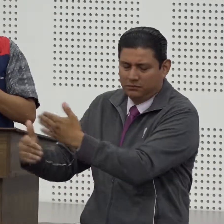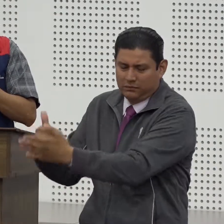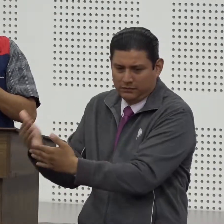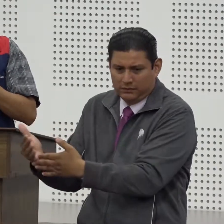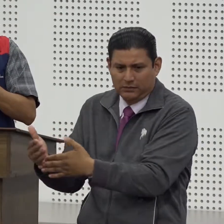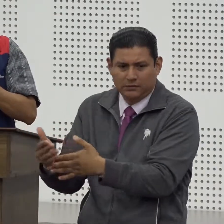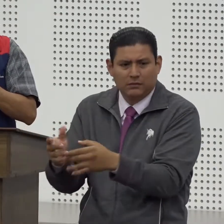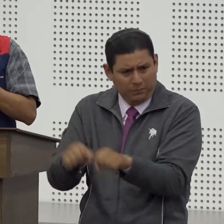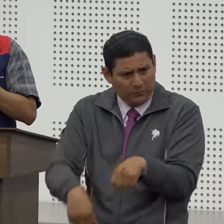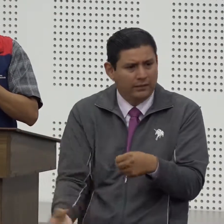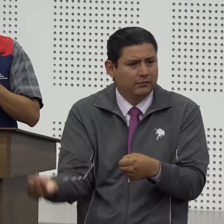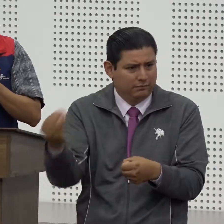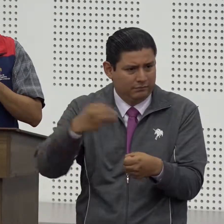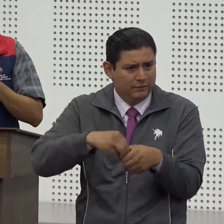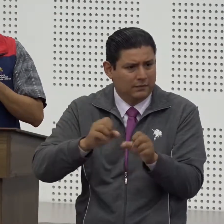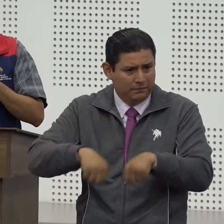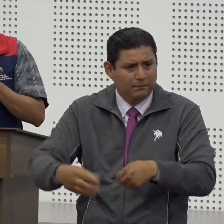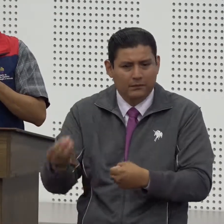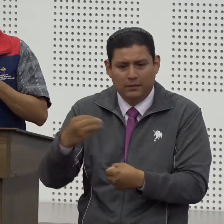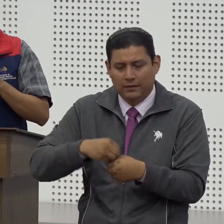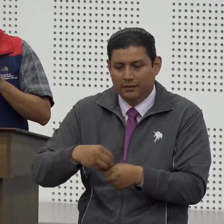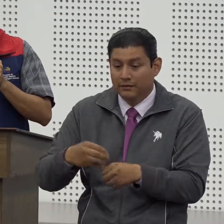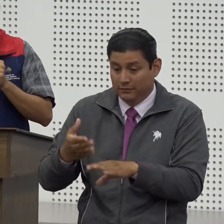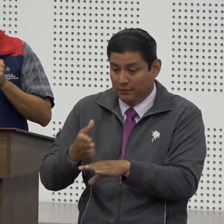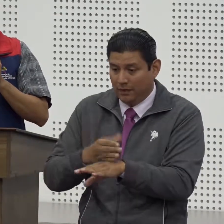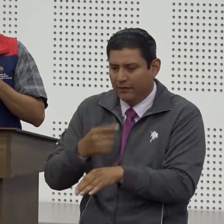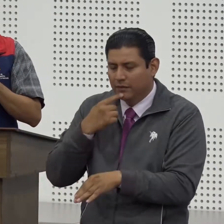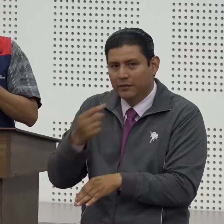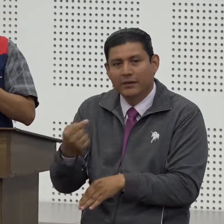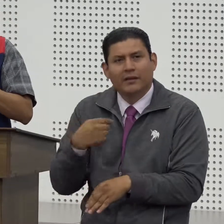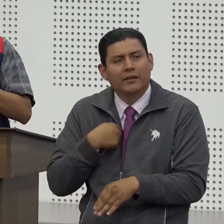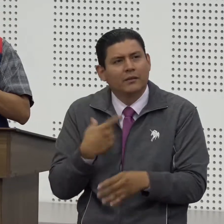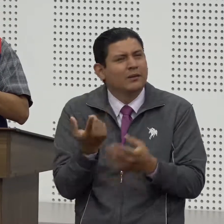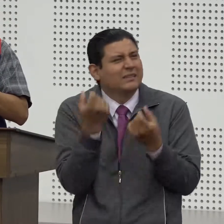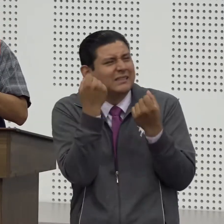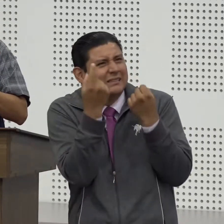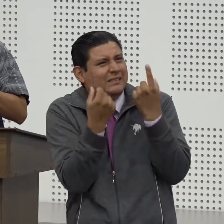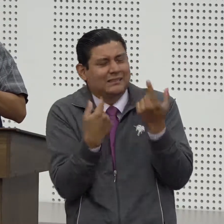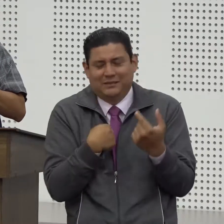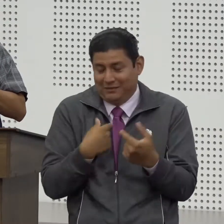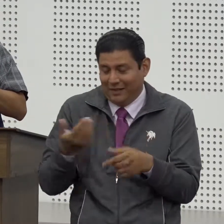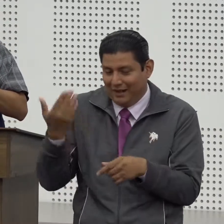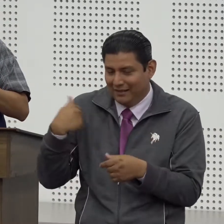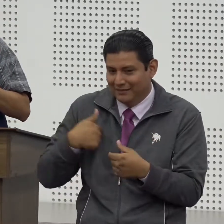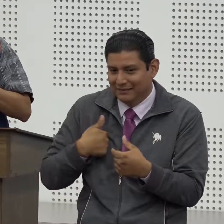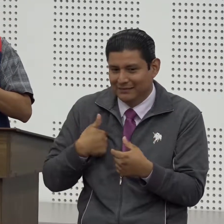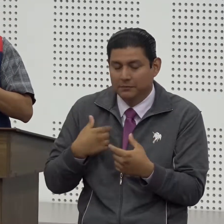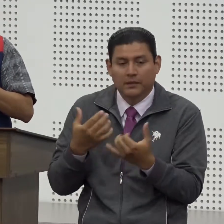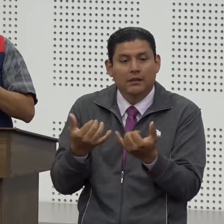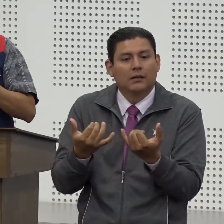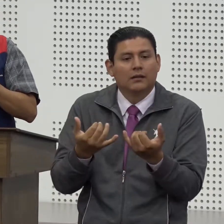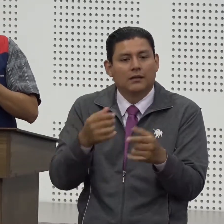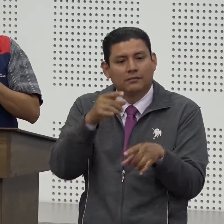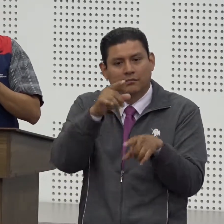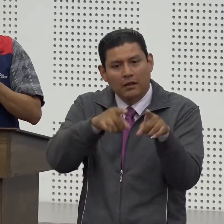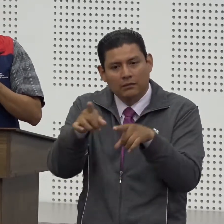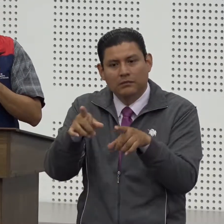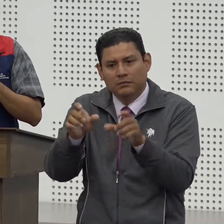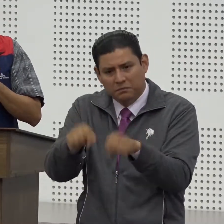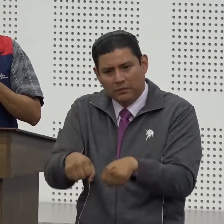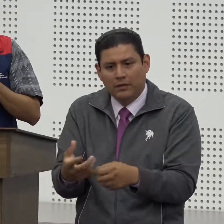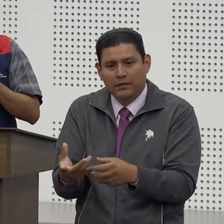es más les decía yo al inicio de mi intervención me siento ignorante yo creo que muchos de ustedes hoy deberían de tener una